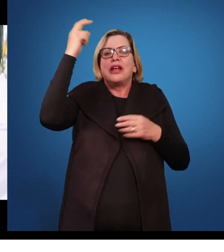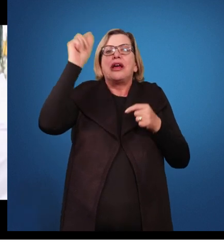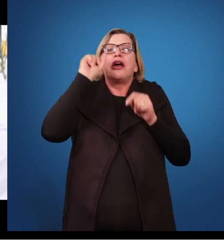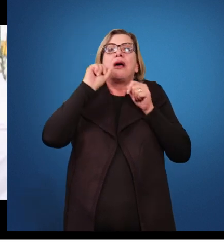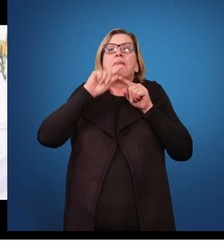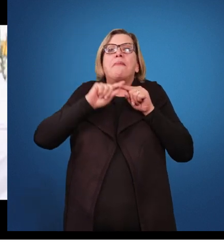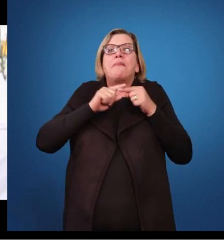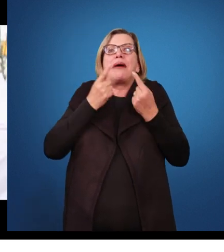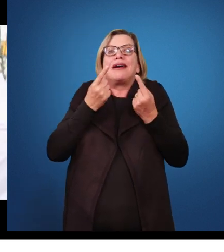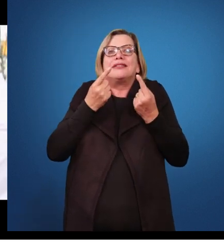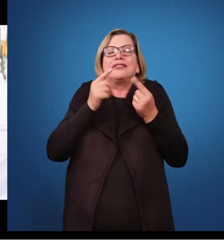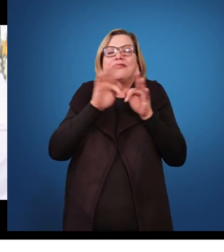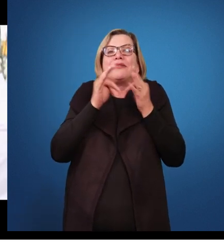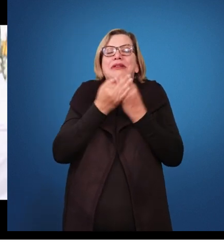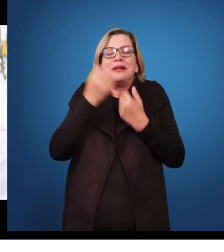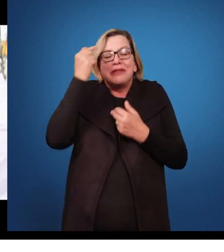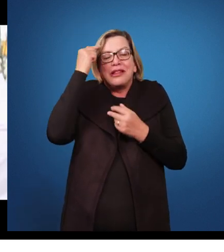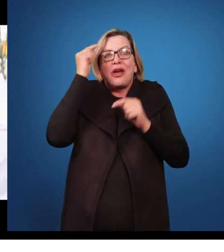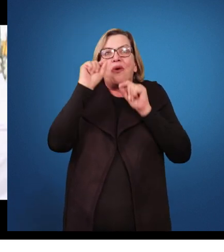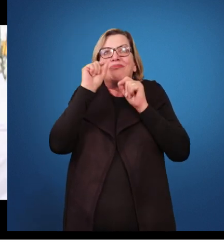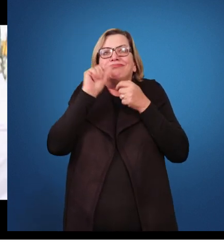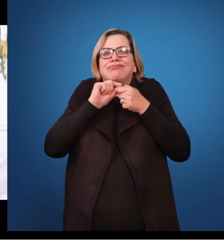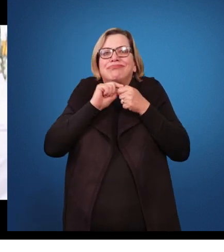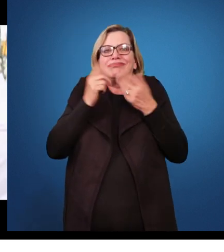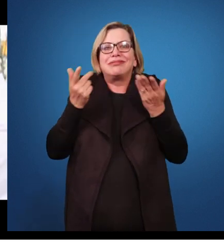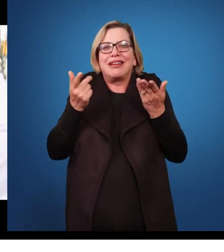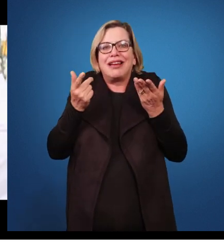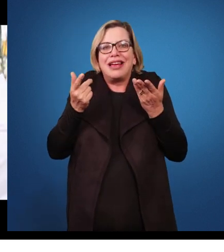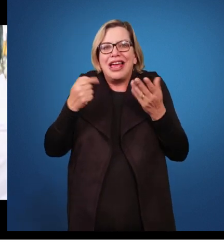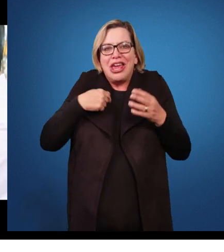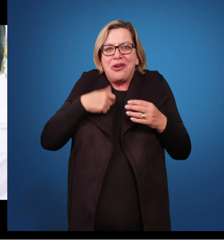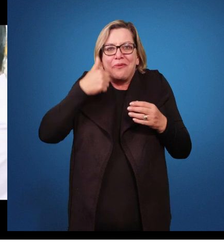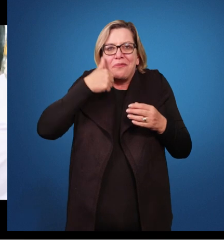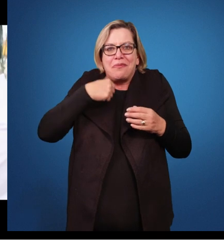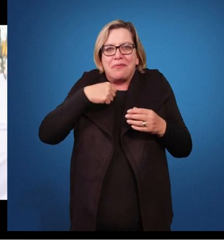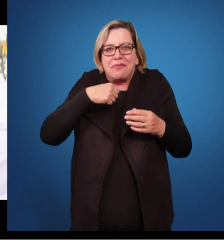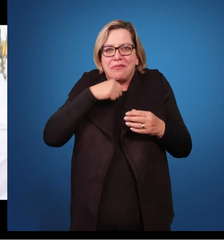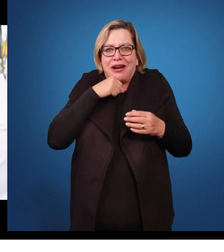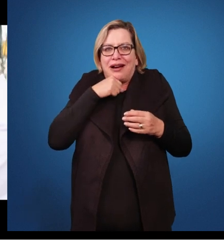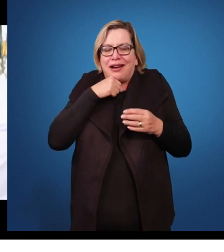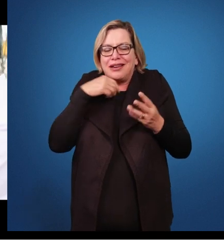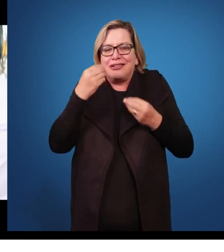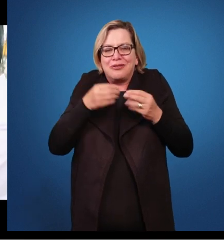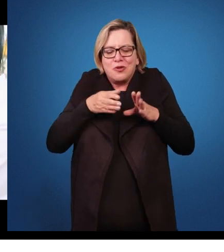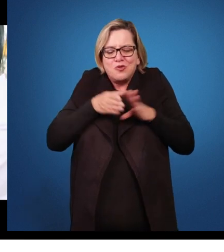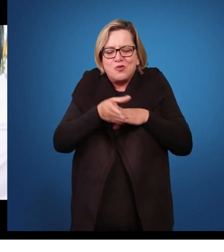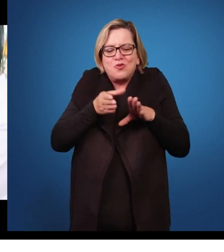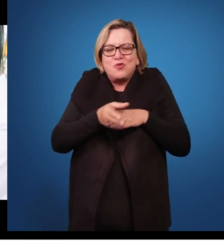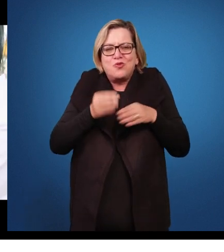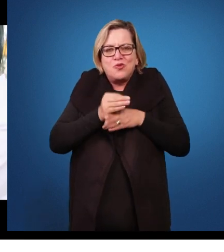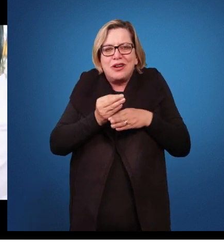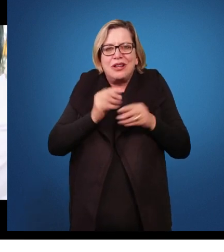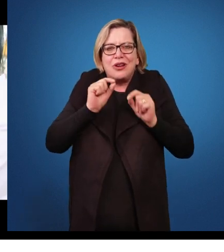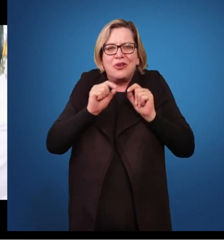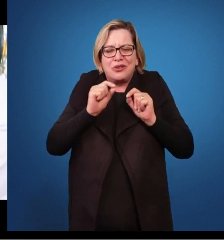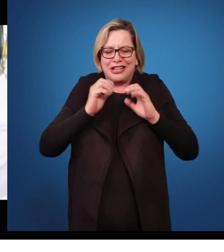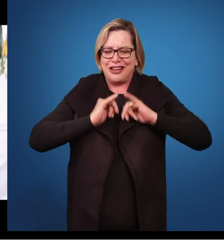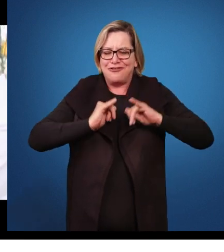O que eu faço? Eu continuo mantendo a minha posição de mãe, ponho limite, não ponho limite, digo o que é certo, digo o que é